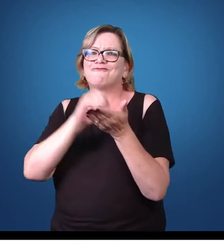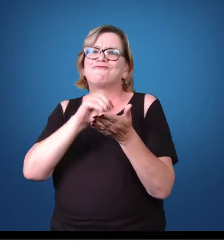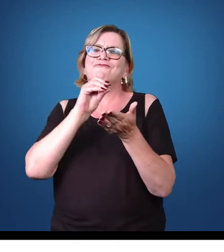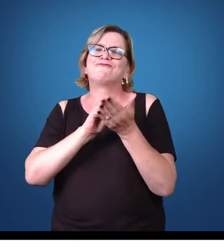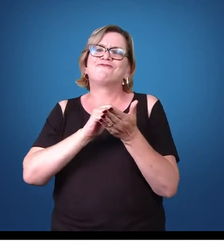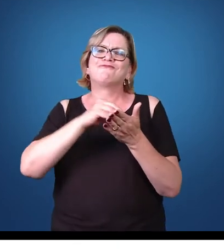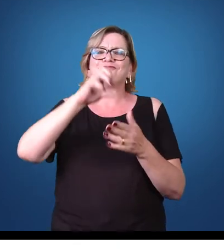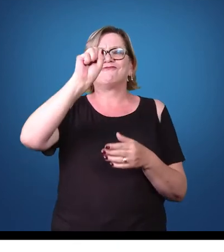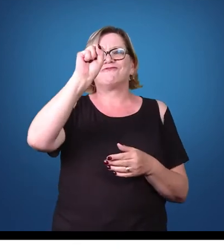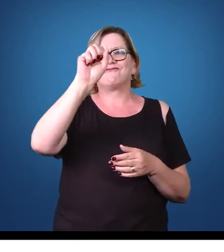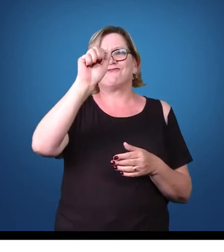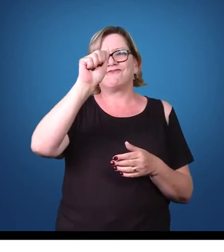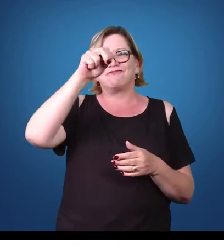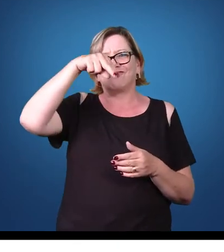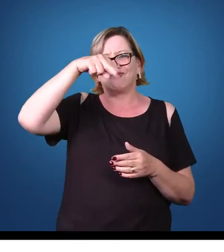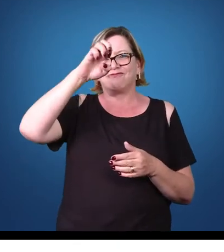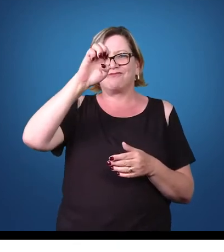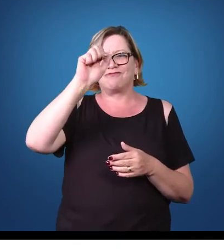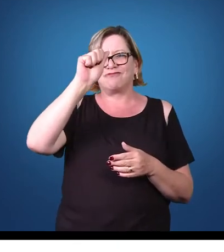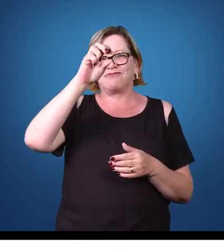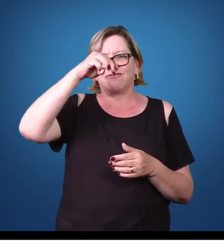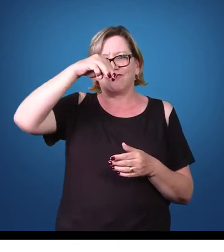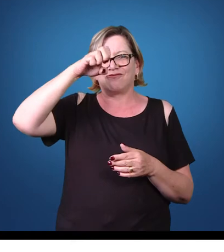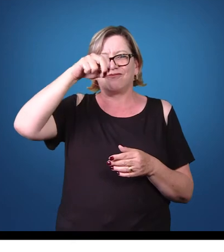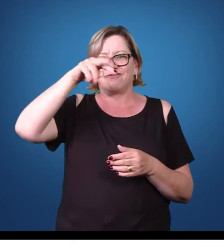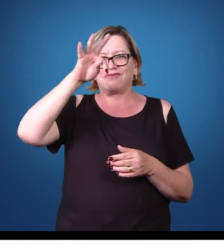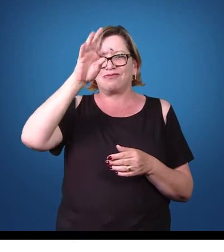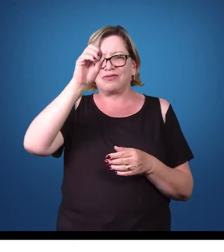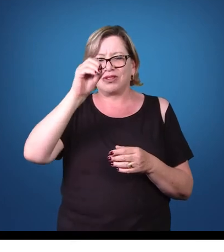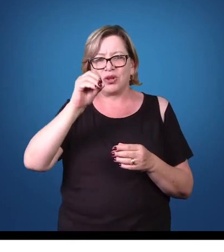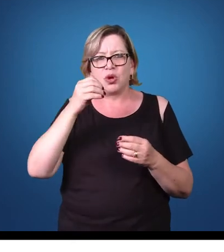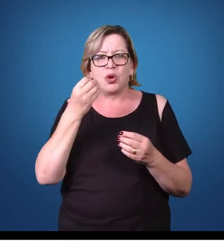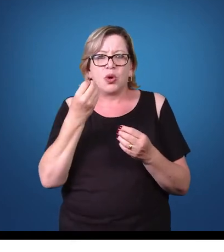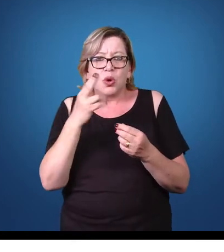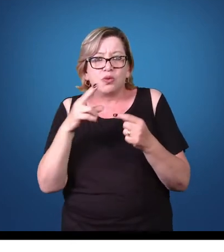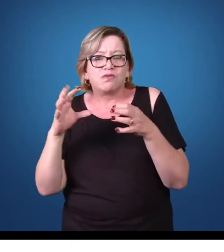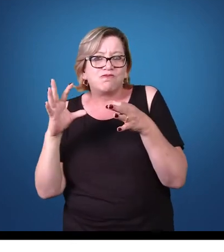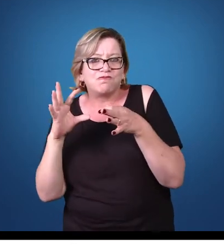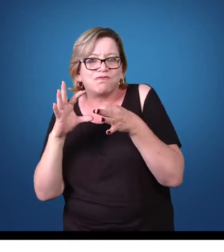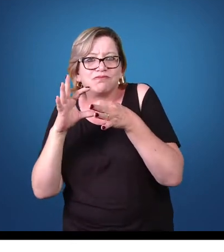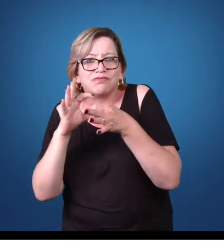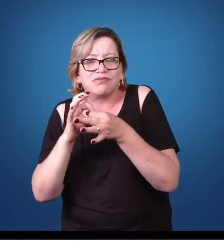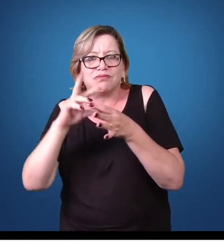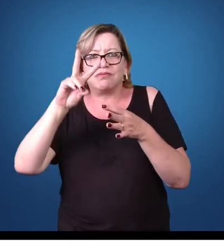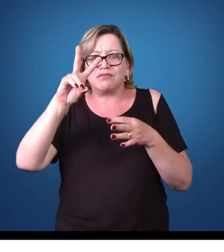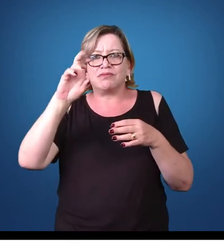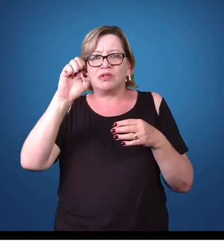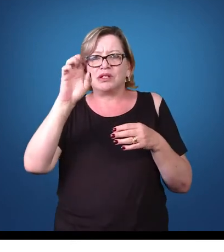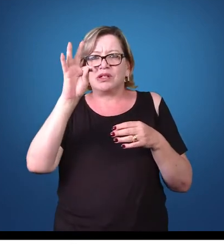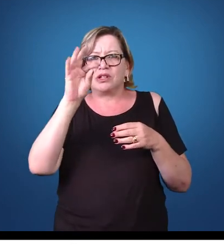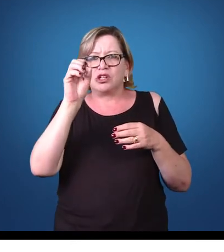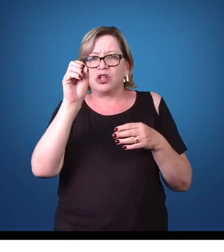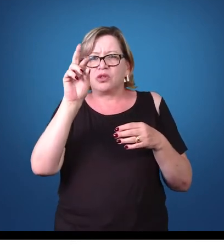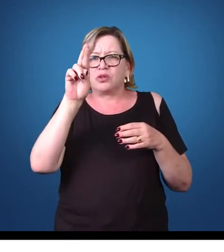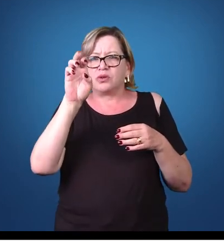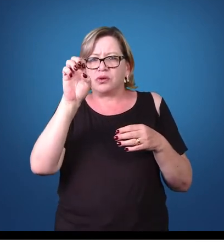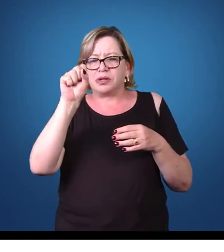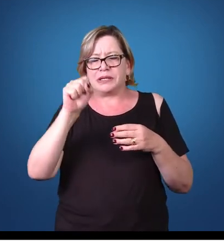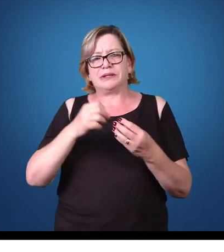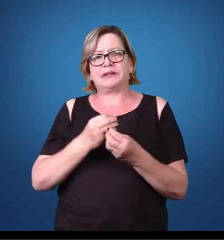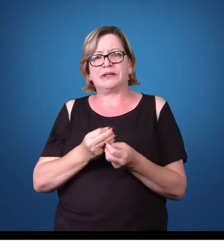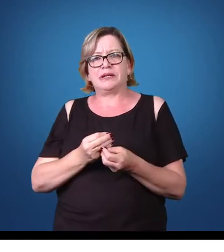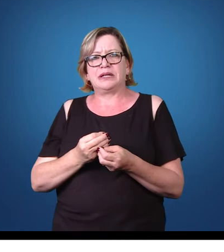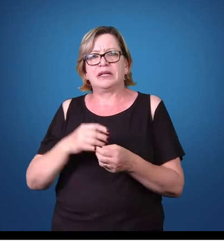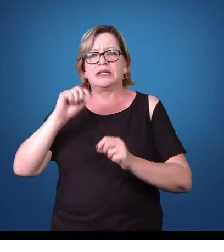vezes, ou vinculadas a vetores. Essas doenças parasitárias, elas são ditas muitas